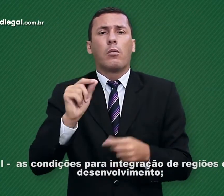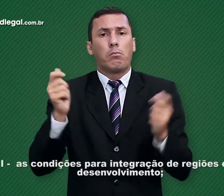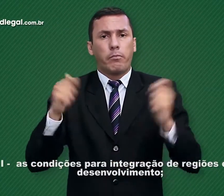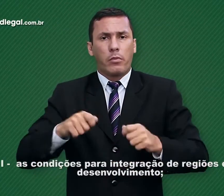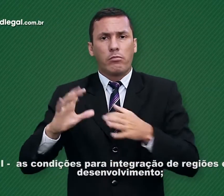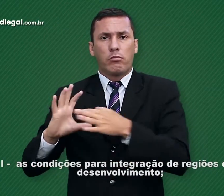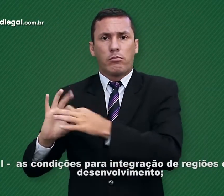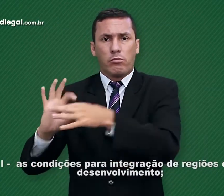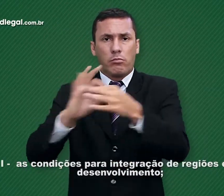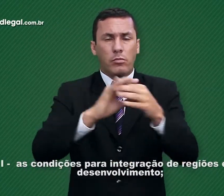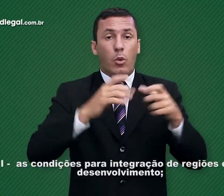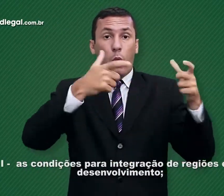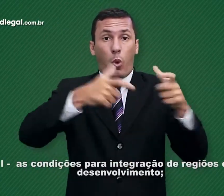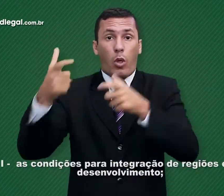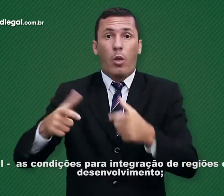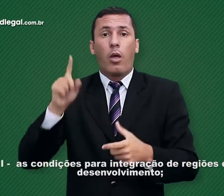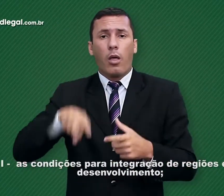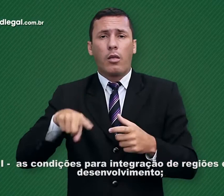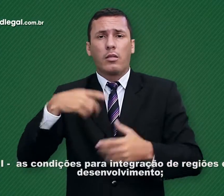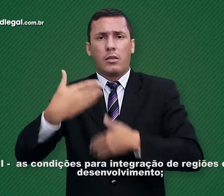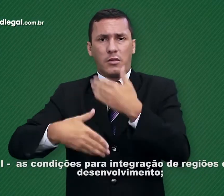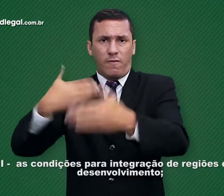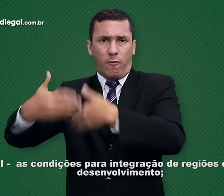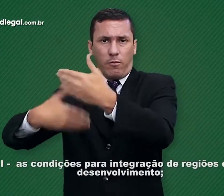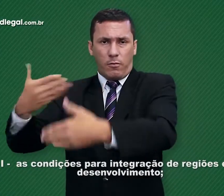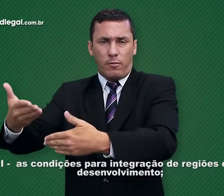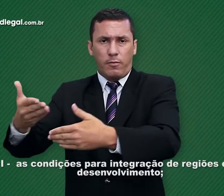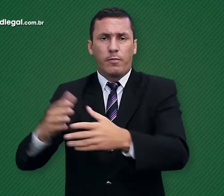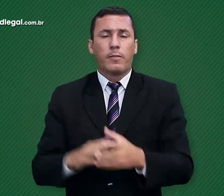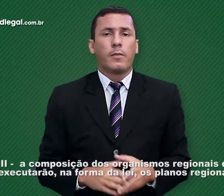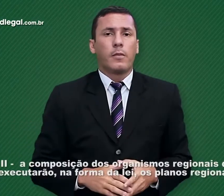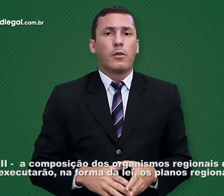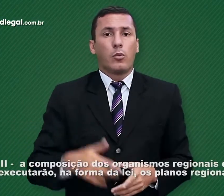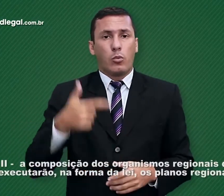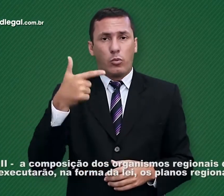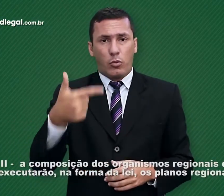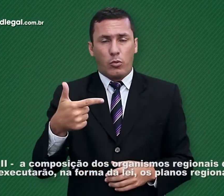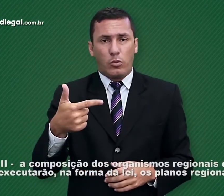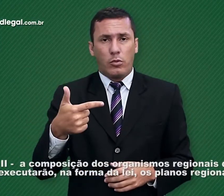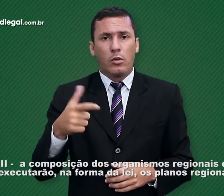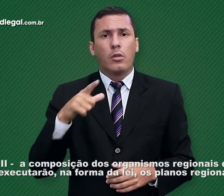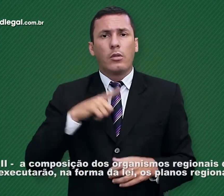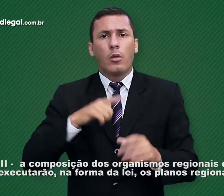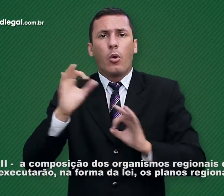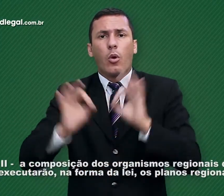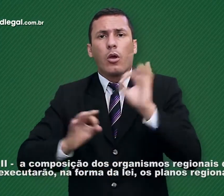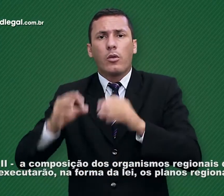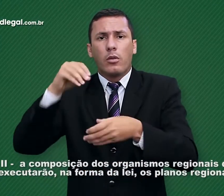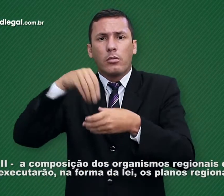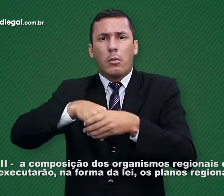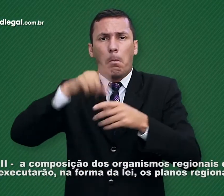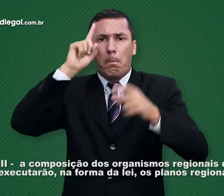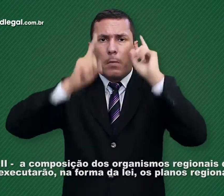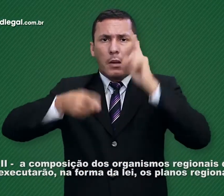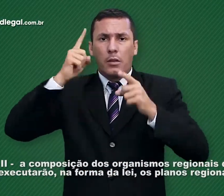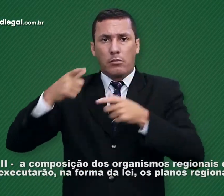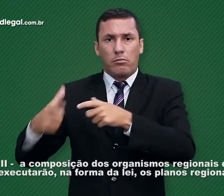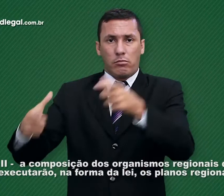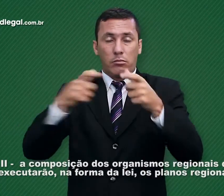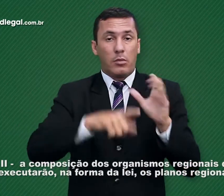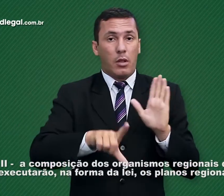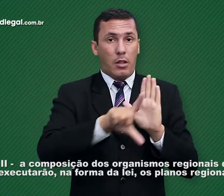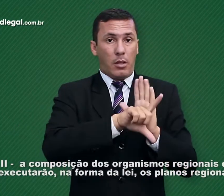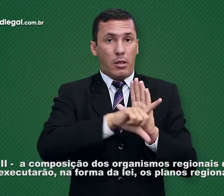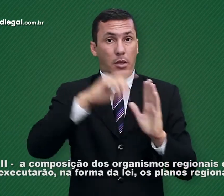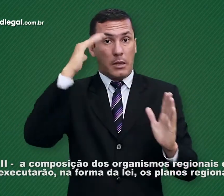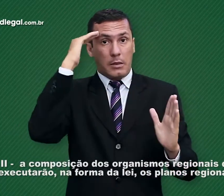condições para a integração de regiões em desenvolvimento. 2. A composição dos organismos regionais